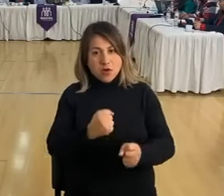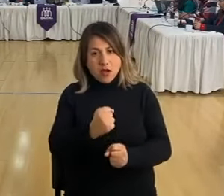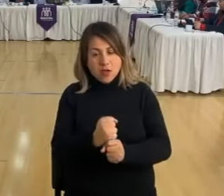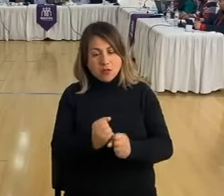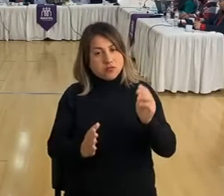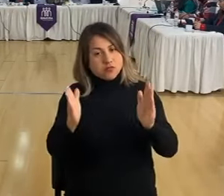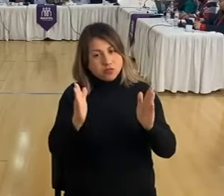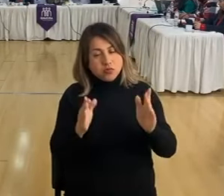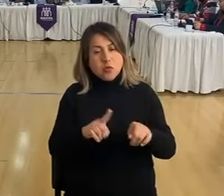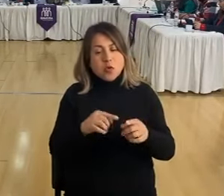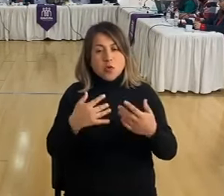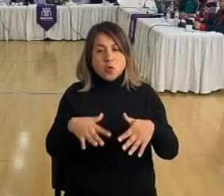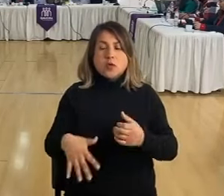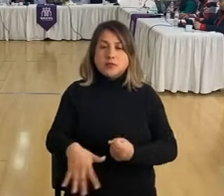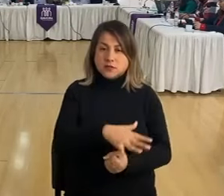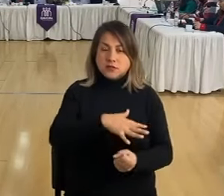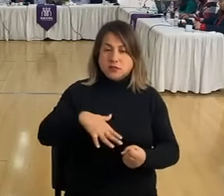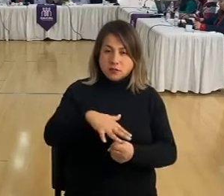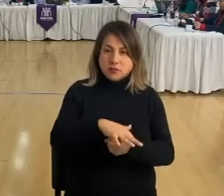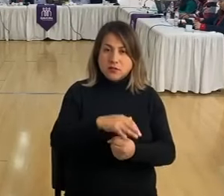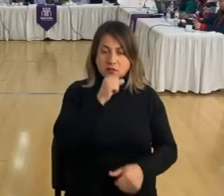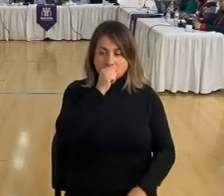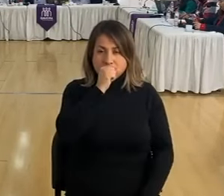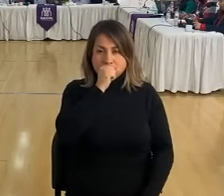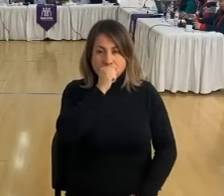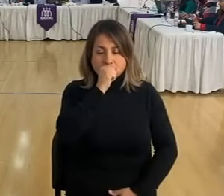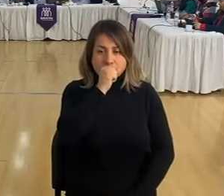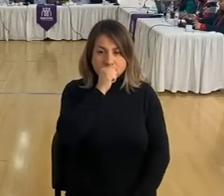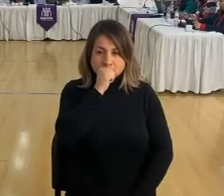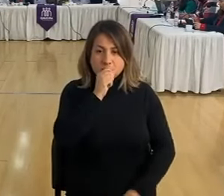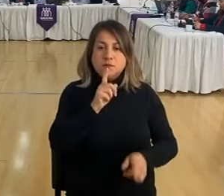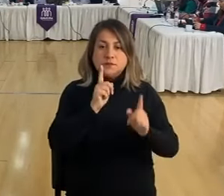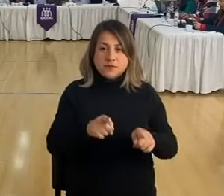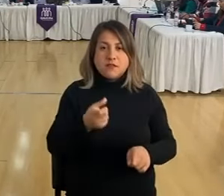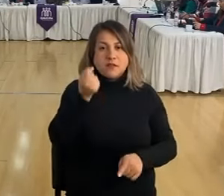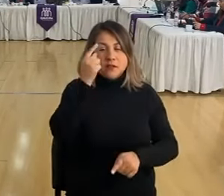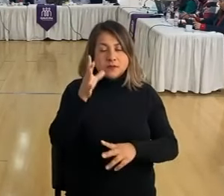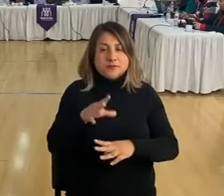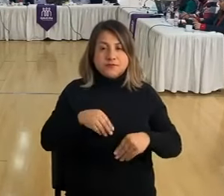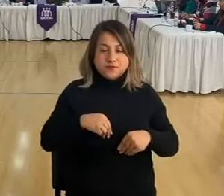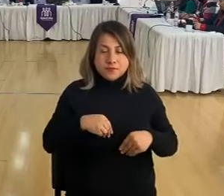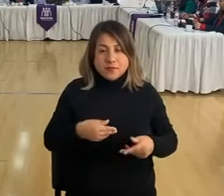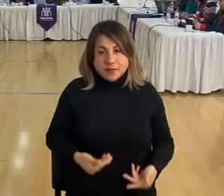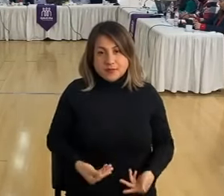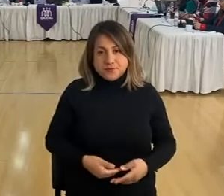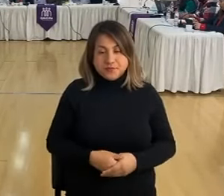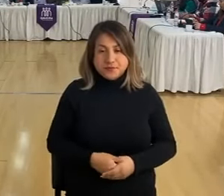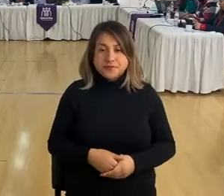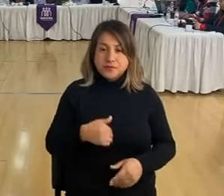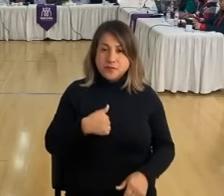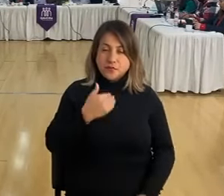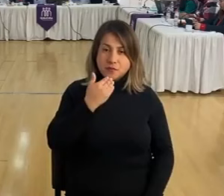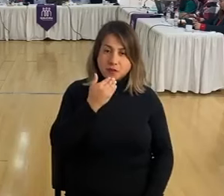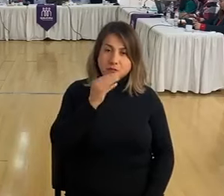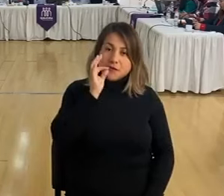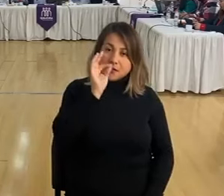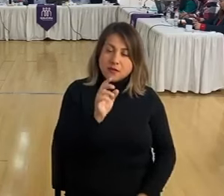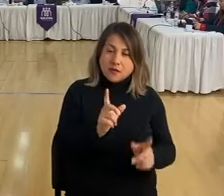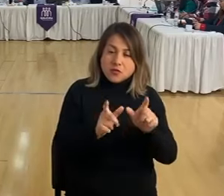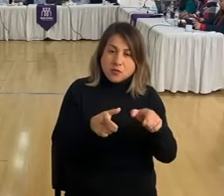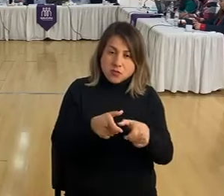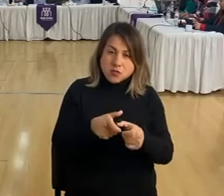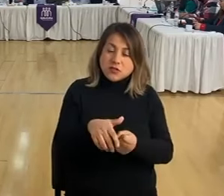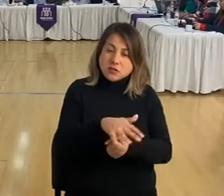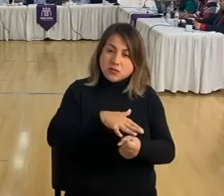Creo que hay una situación que debe tomarse en cuenta. Yo también hablé en la Comisión